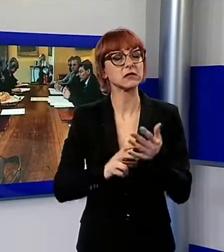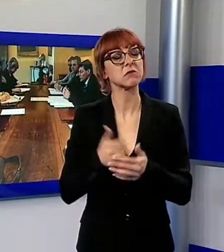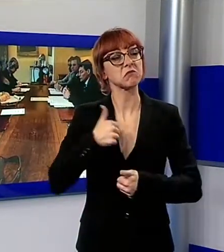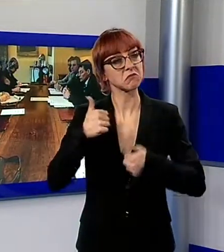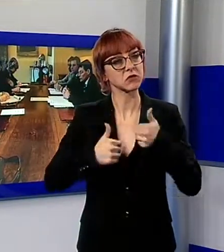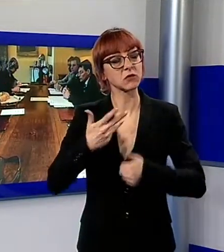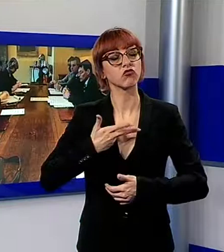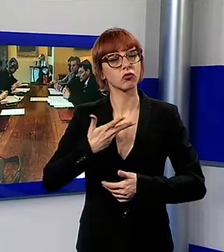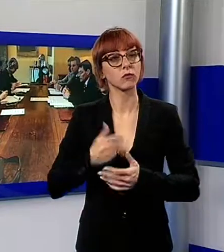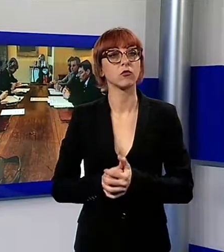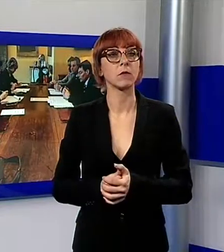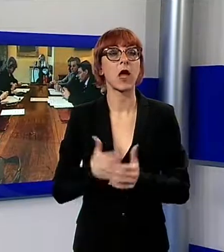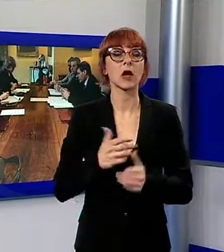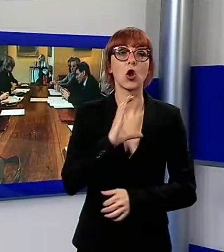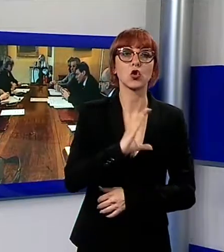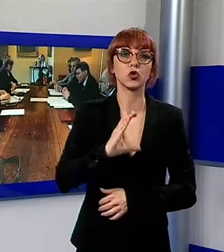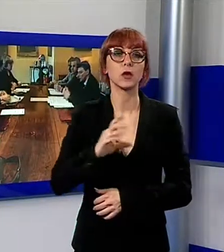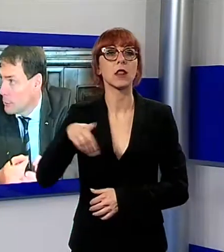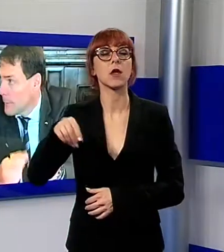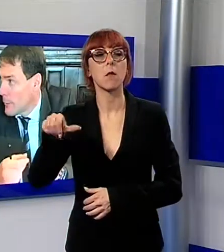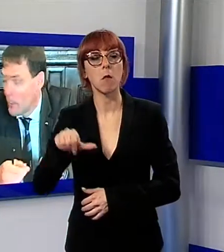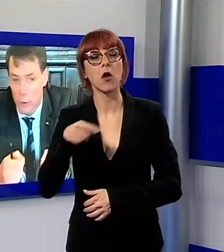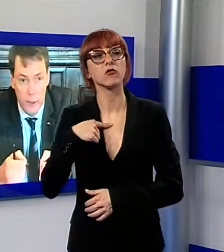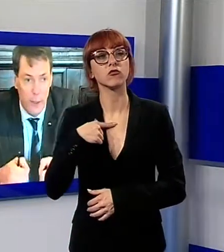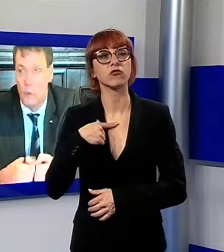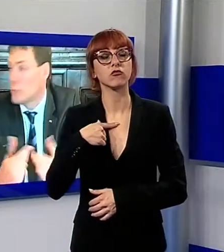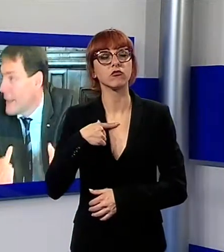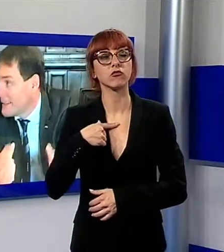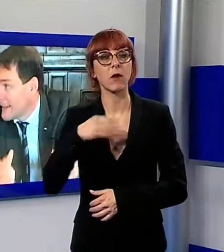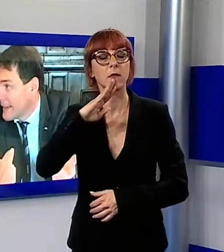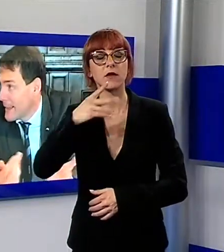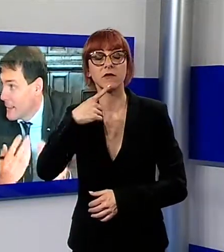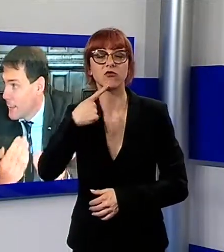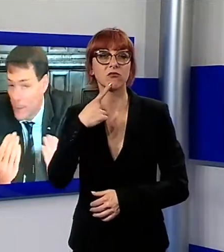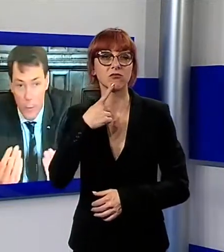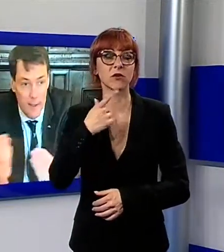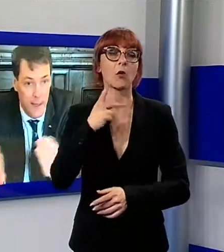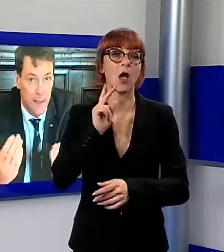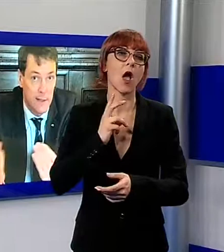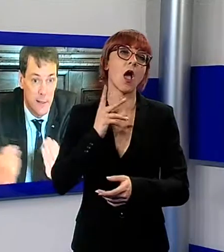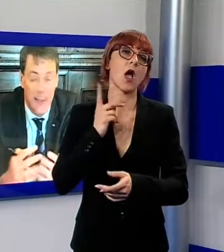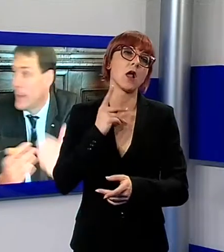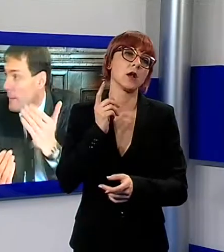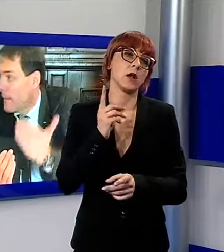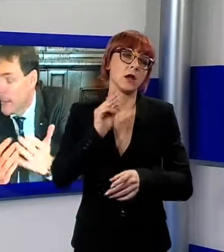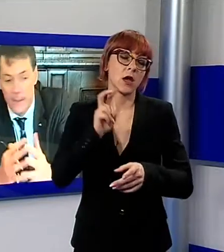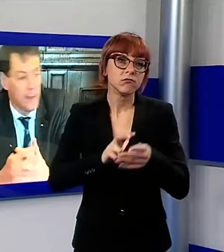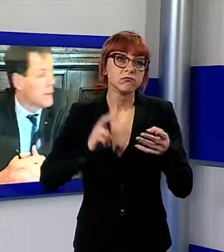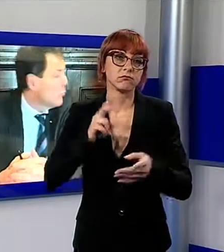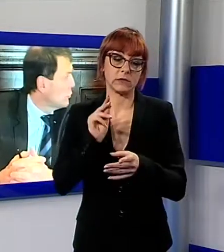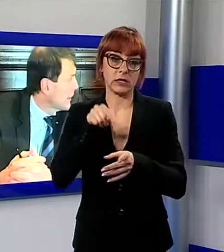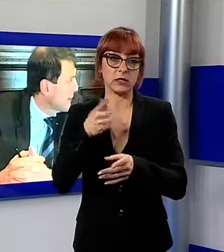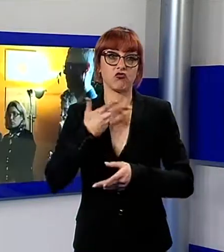quali il conto corrente o il POS, sono previste agevolazioni per quanto riguarda i canoni e le commissioni. Un altro aspetto